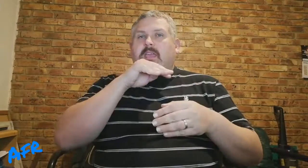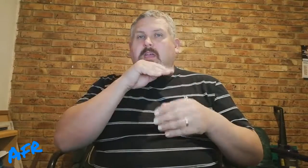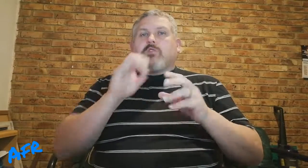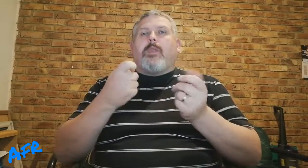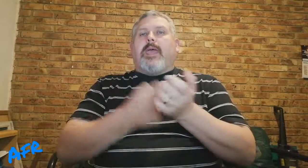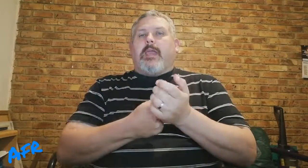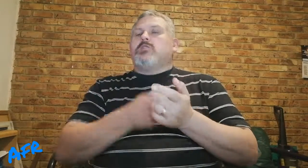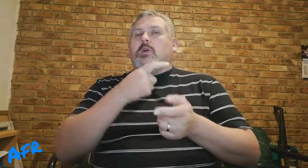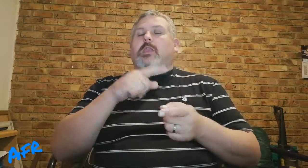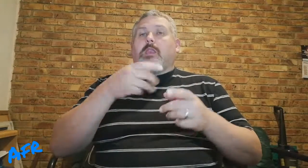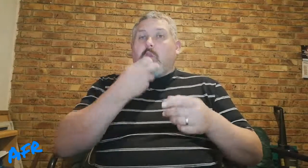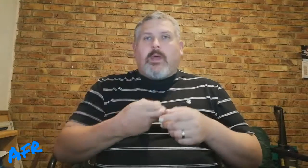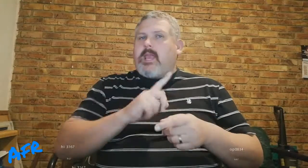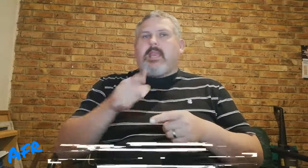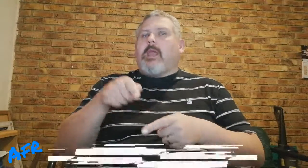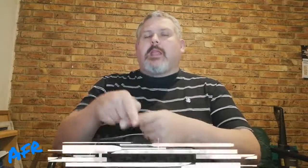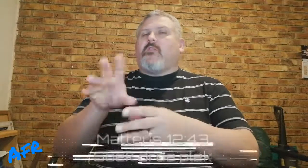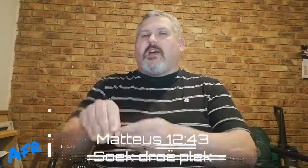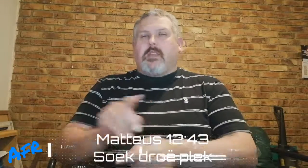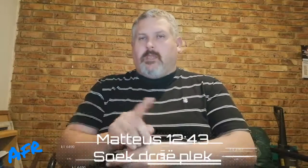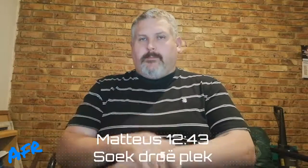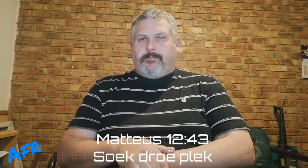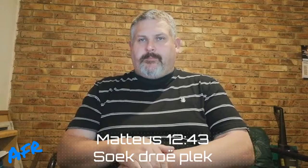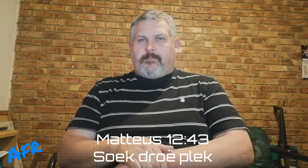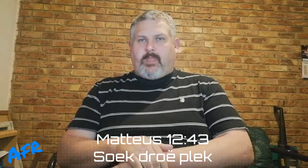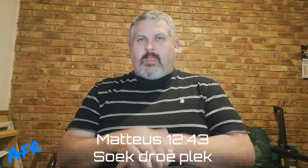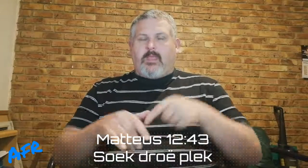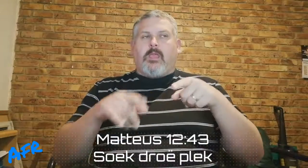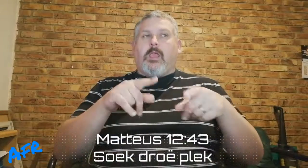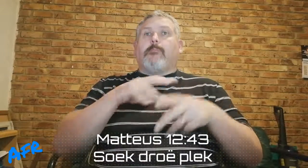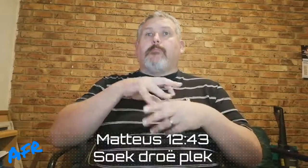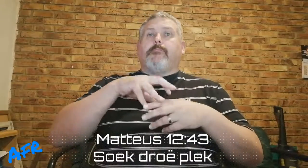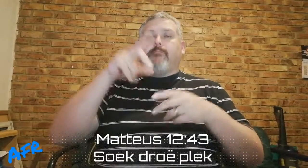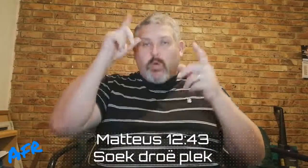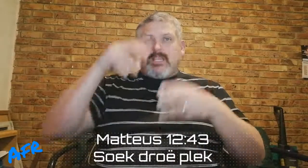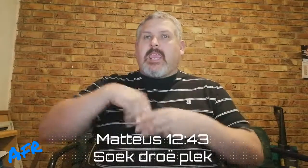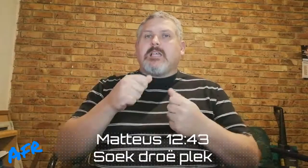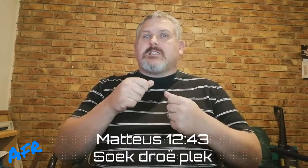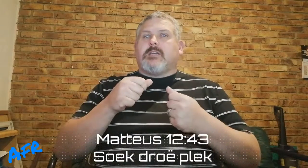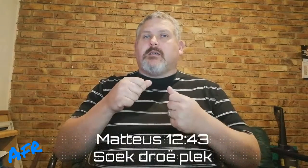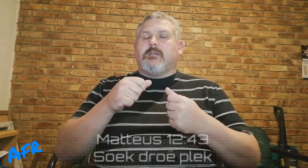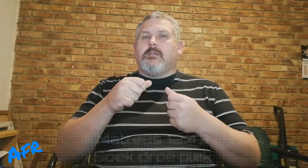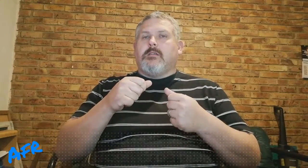Vaike is onrein, en so die joode het nie aan dit gepak nie. En die bose geeste,